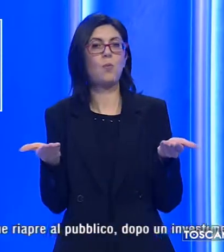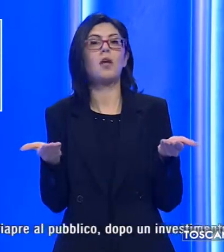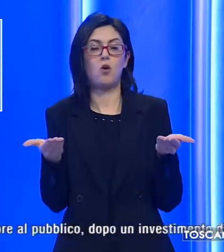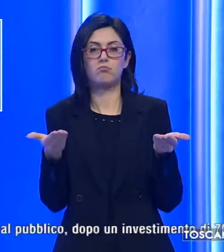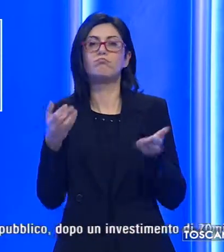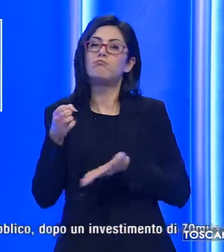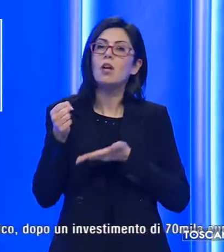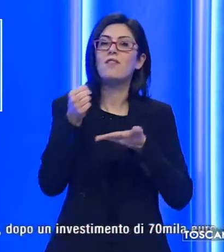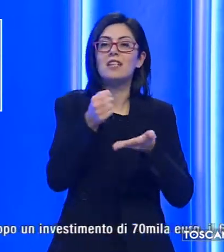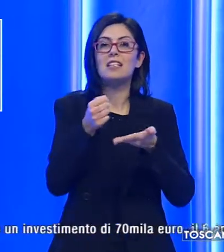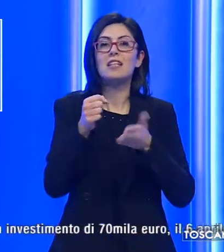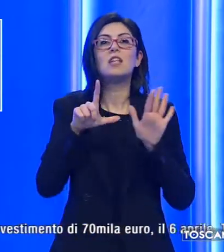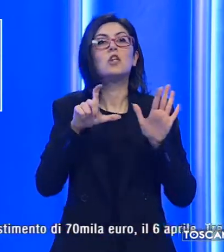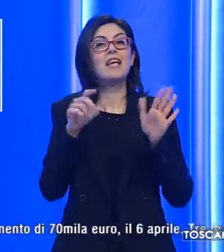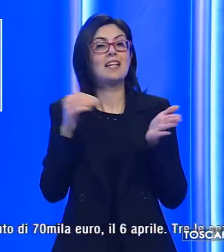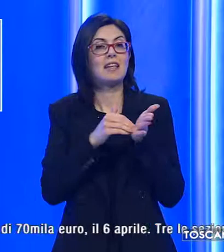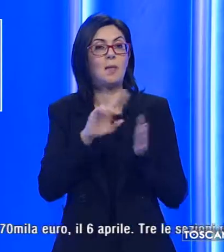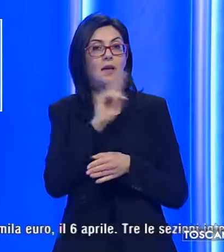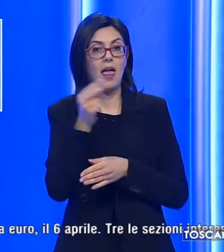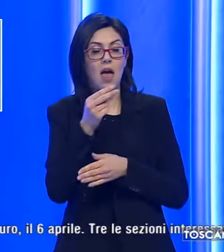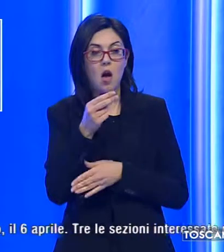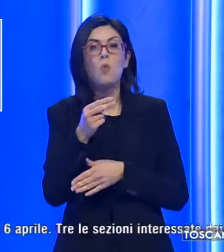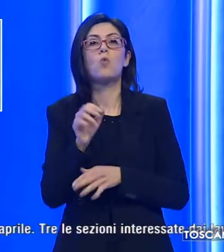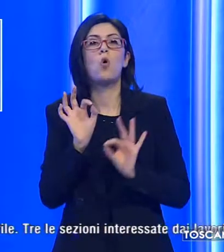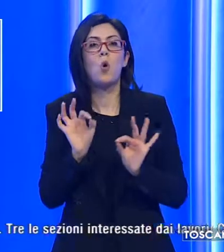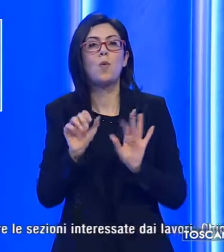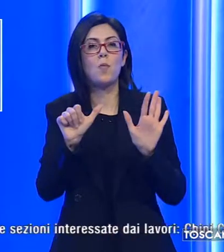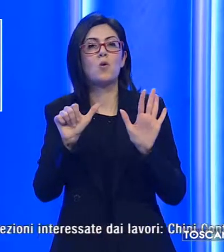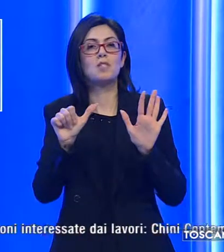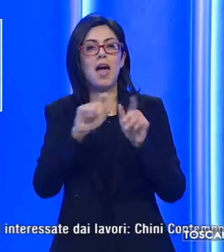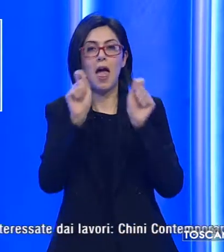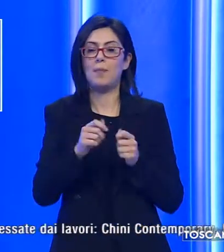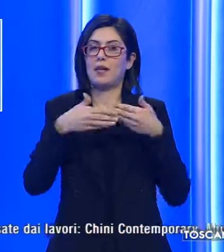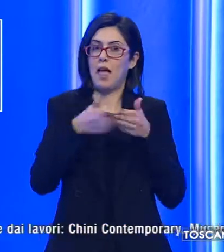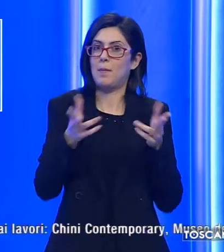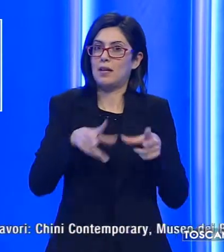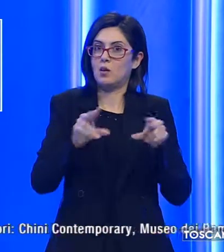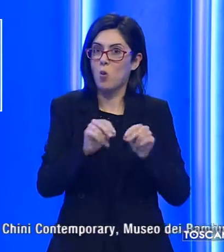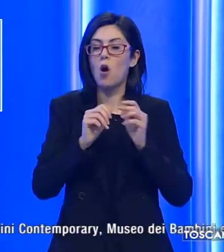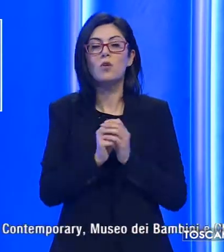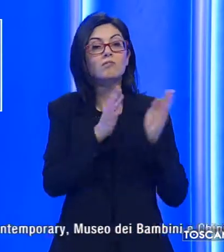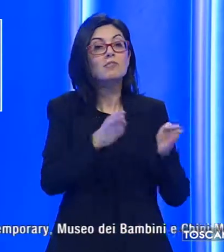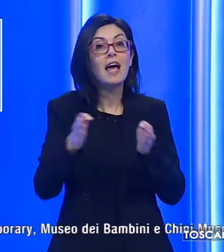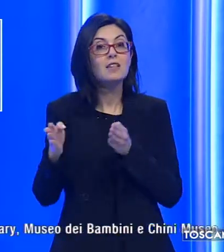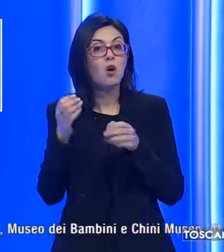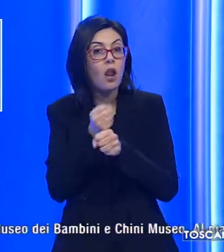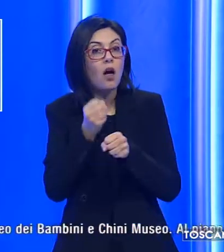investimento di 70.000 euro il 6 aprile. Tra le sezioni interessate dai lavori, Chini